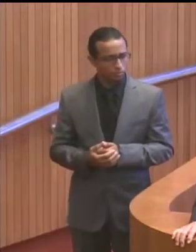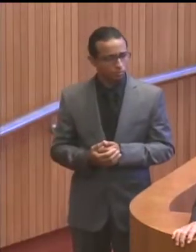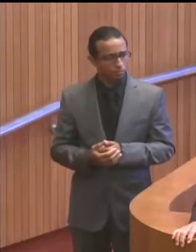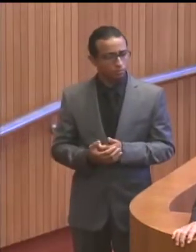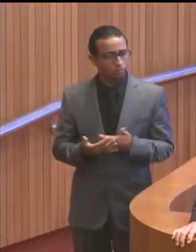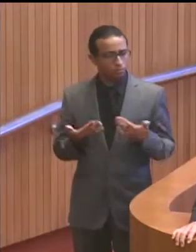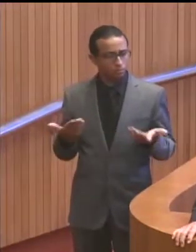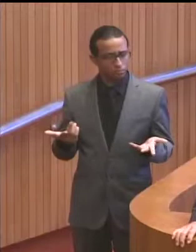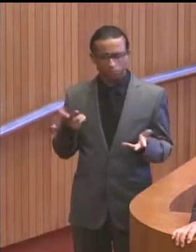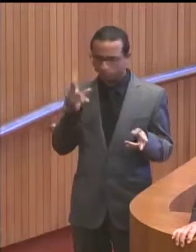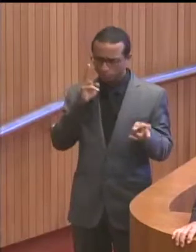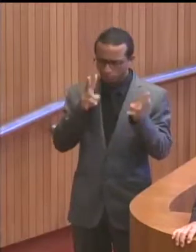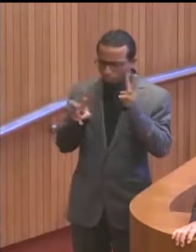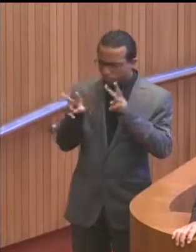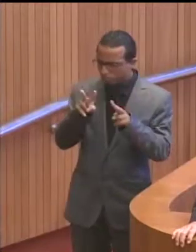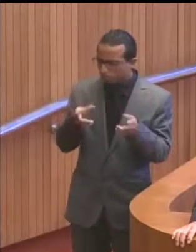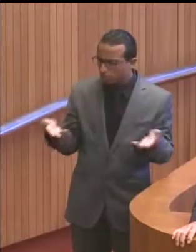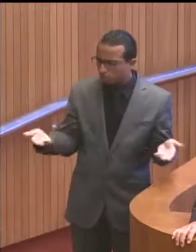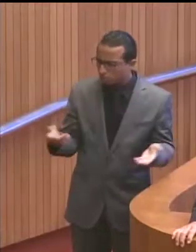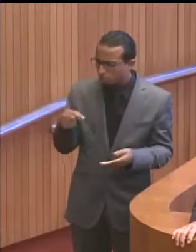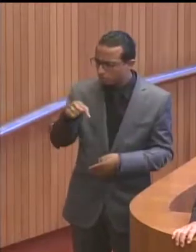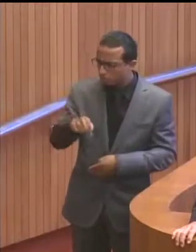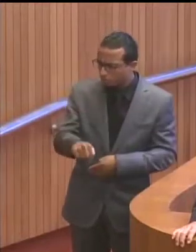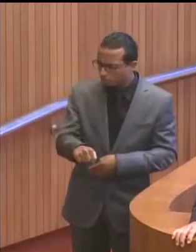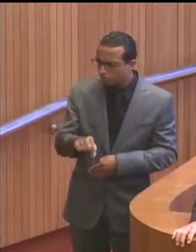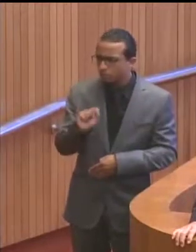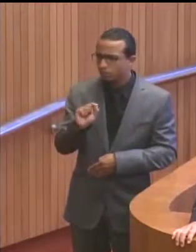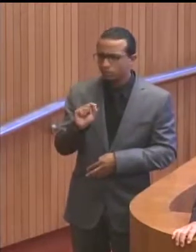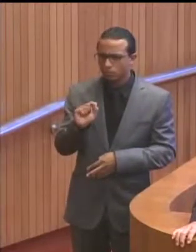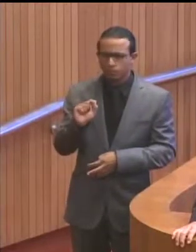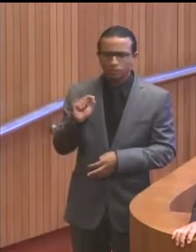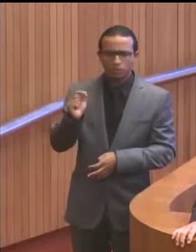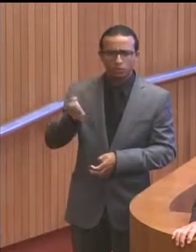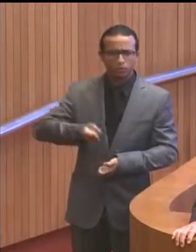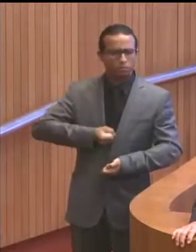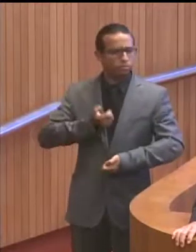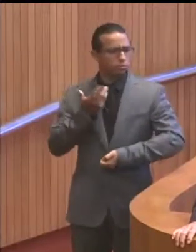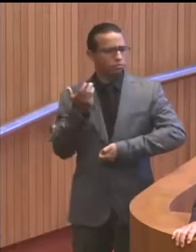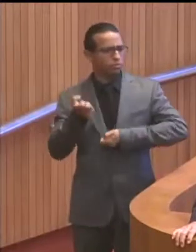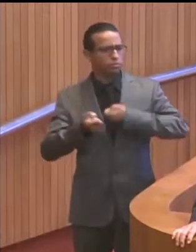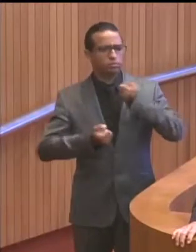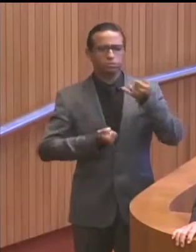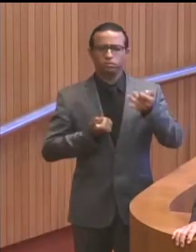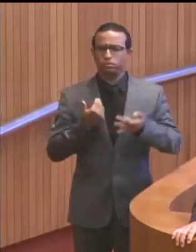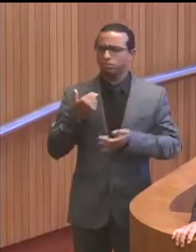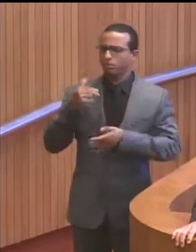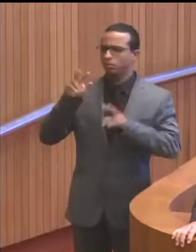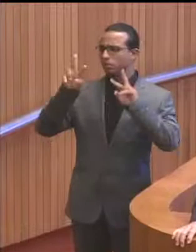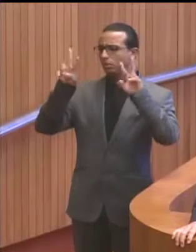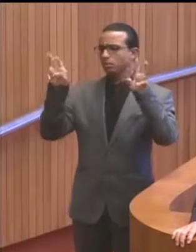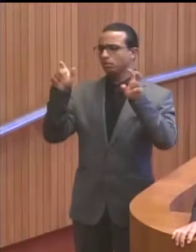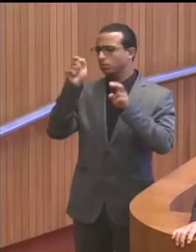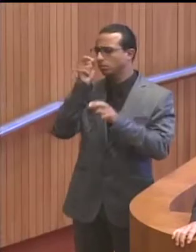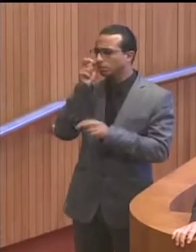E quando eu vejo aqui os alardes que foram feitos em nome do Pinóquio,